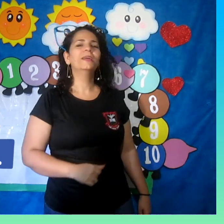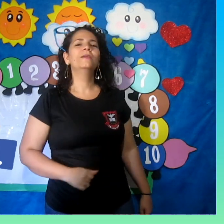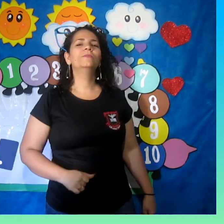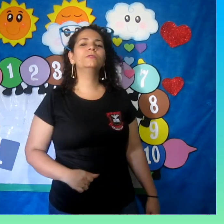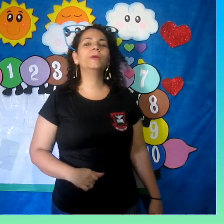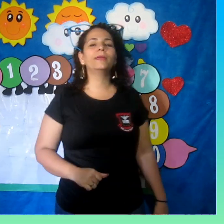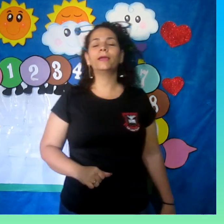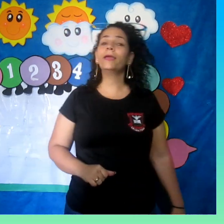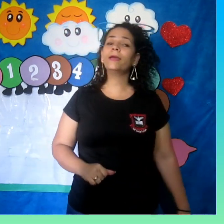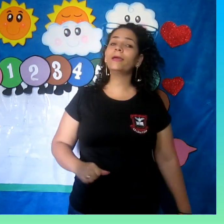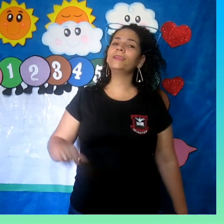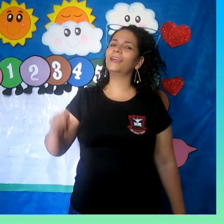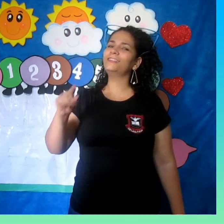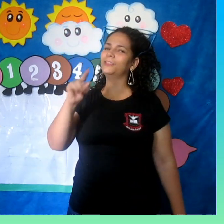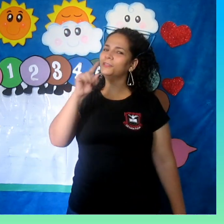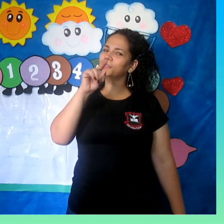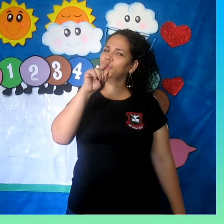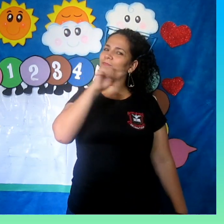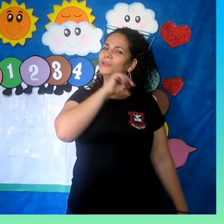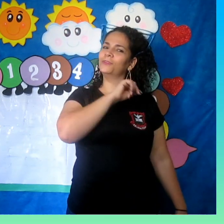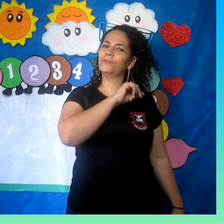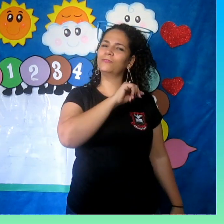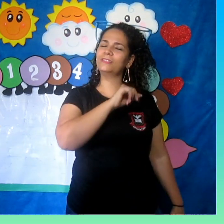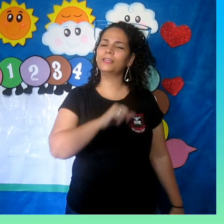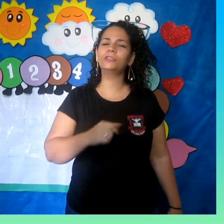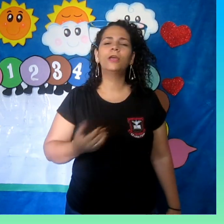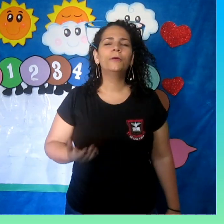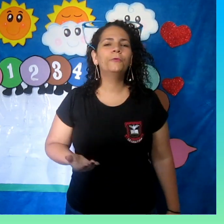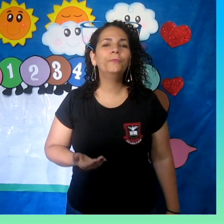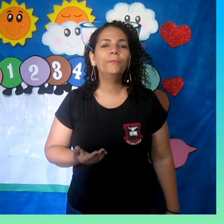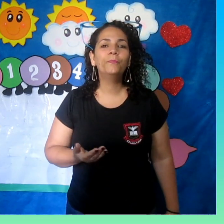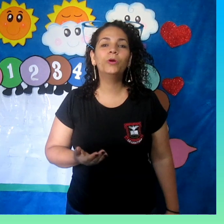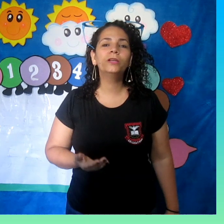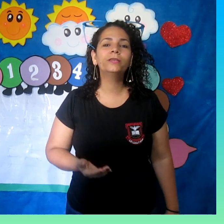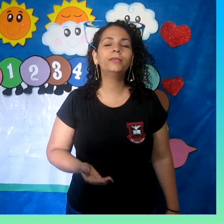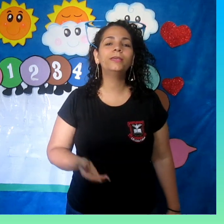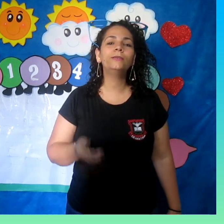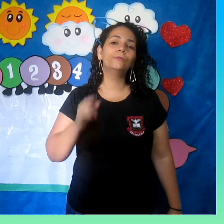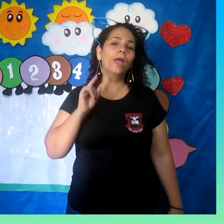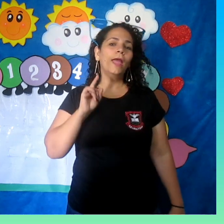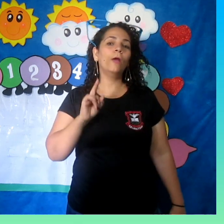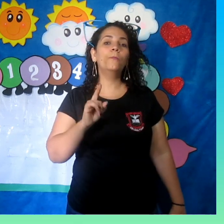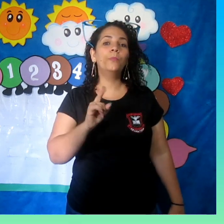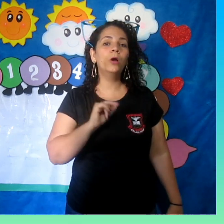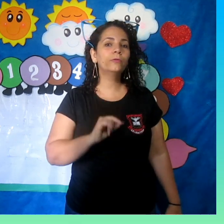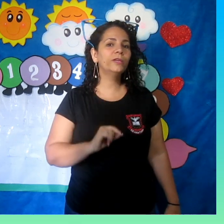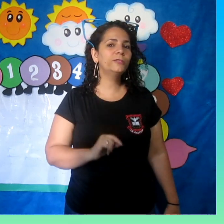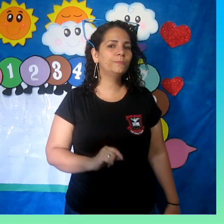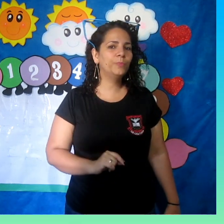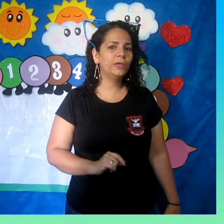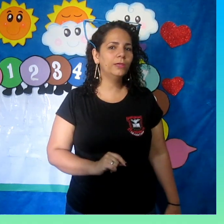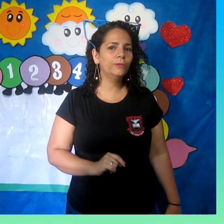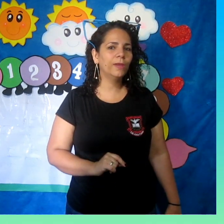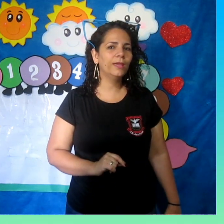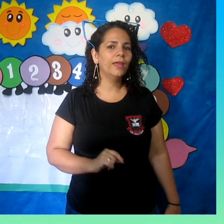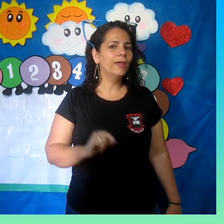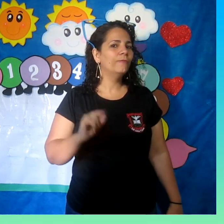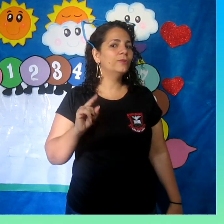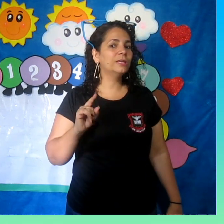Muito bem! Ai, a tia está enviando pra vocês um porquinho, é um porco espinho, hein? Vocês